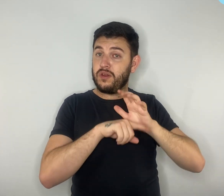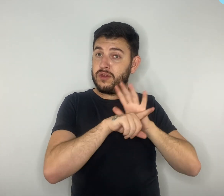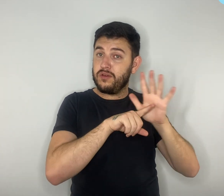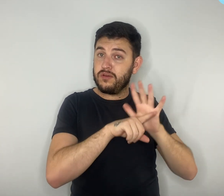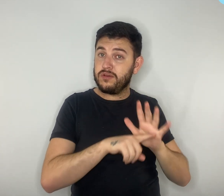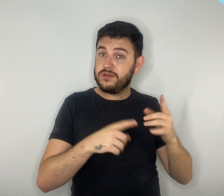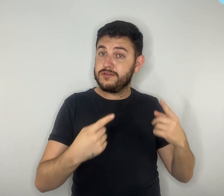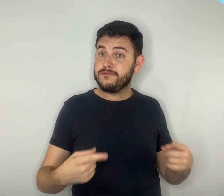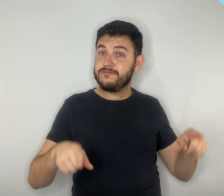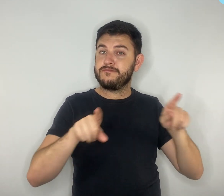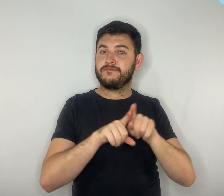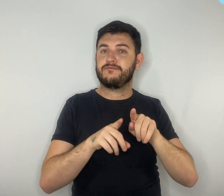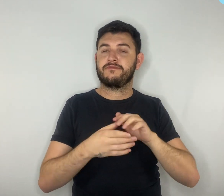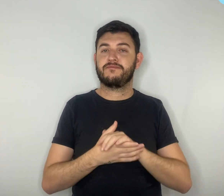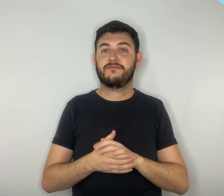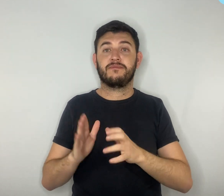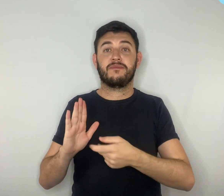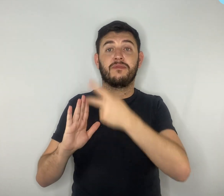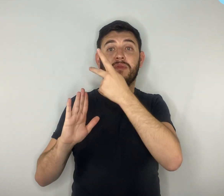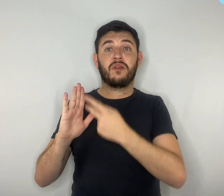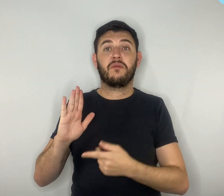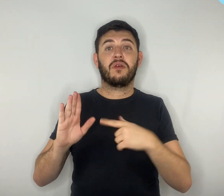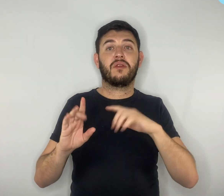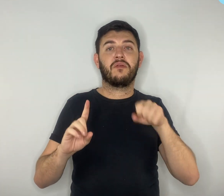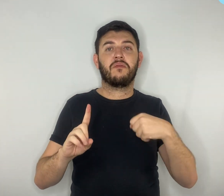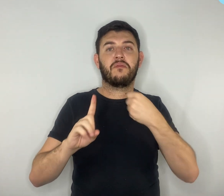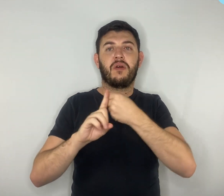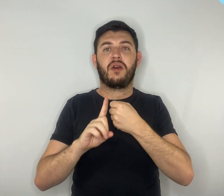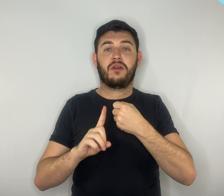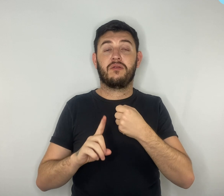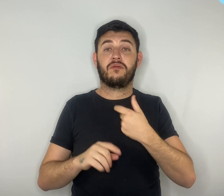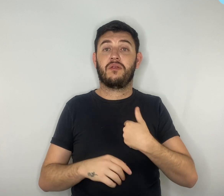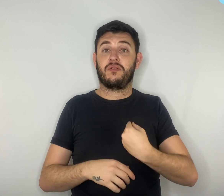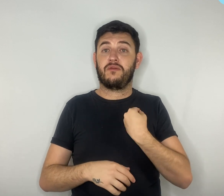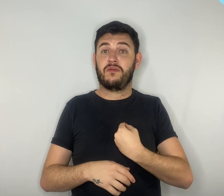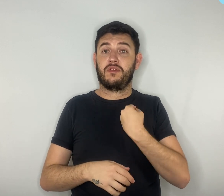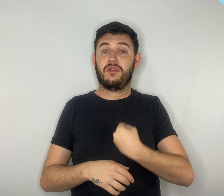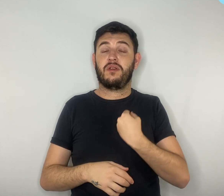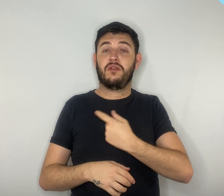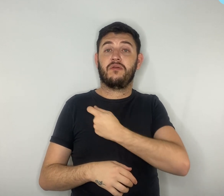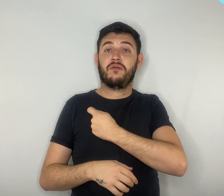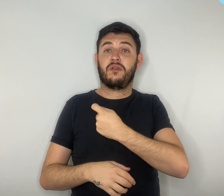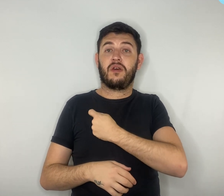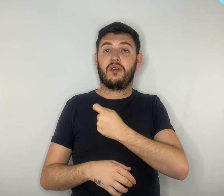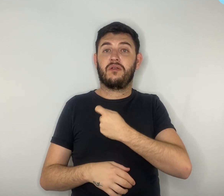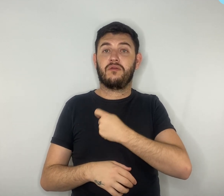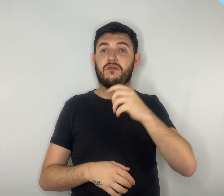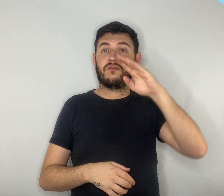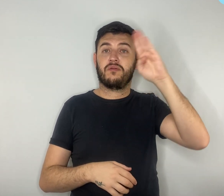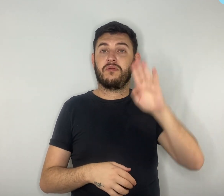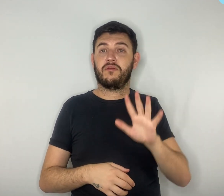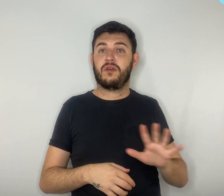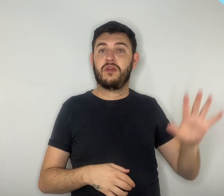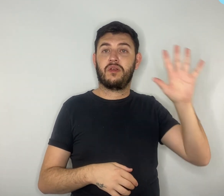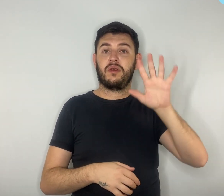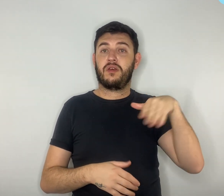O projeto impacta milhões de estudantes brasileiros que cursam ou irão cursar